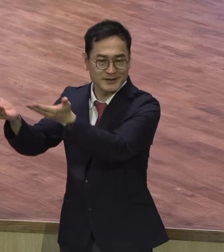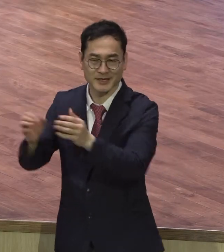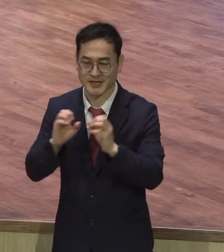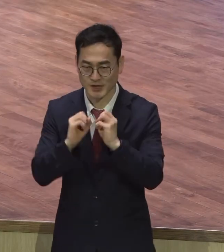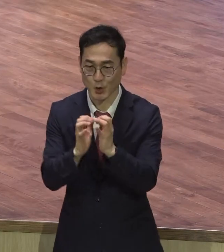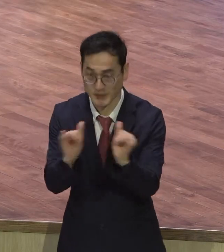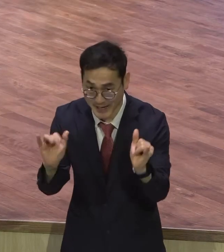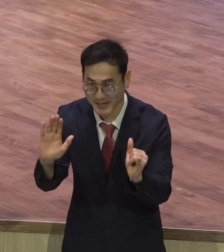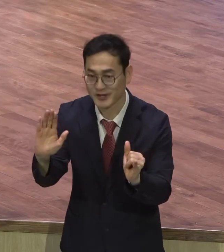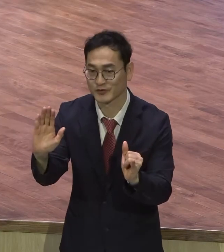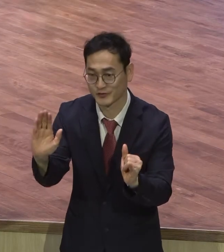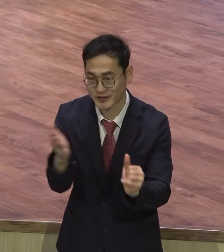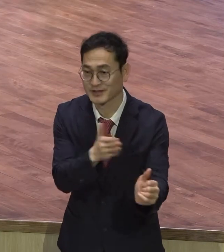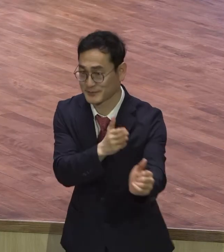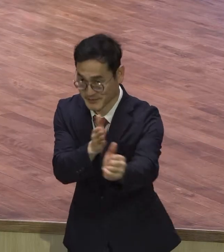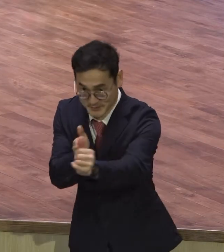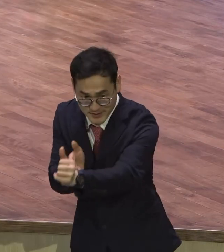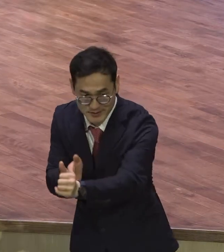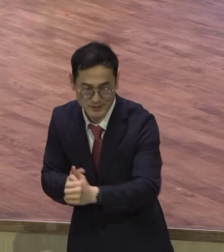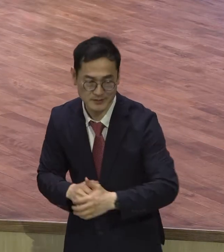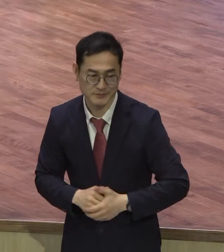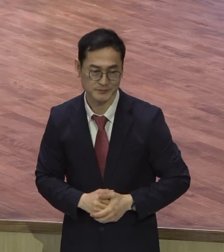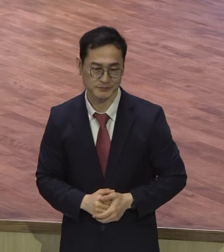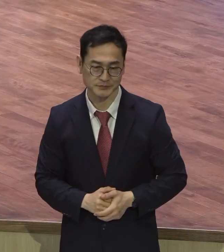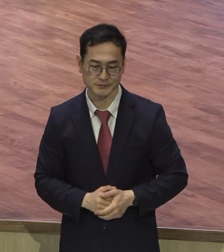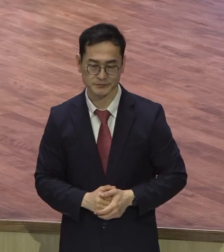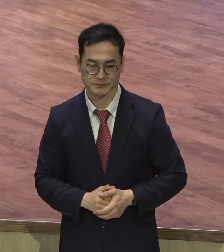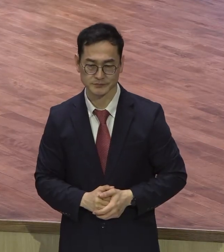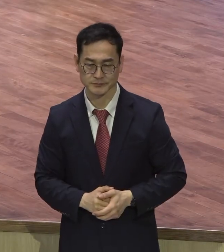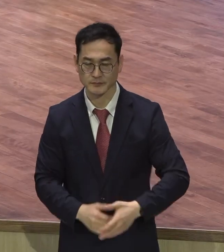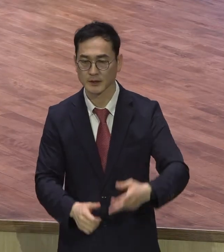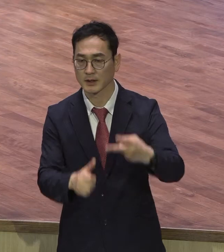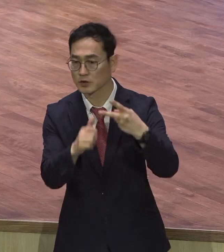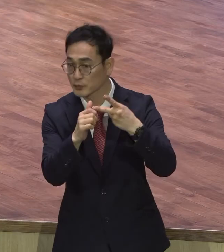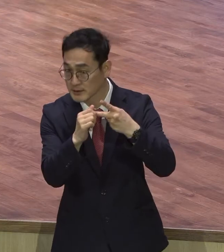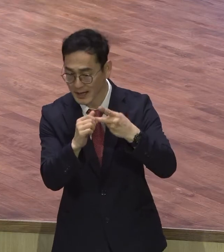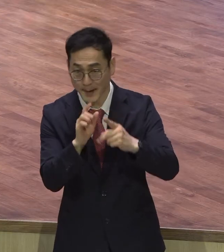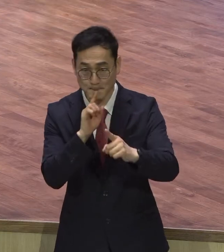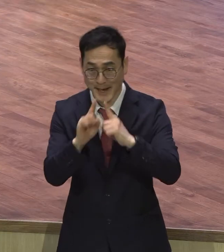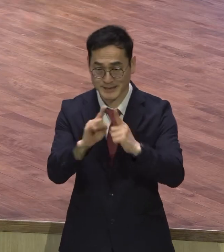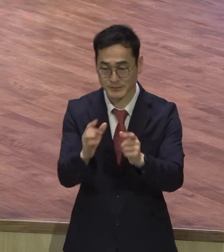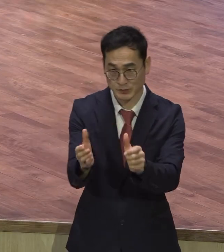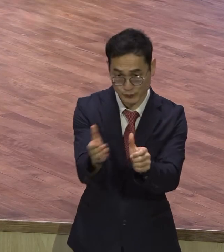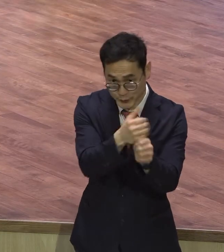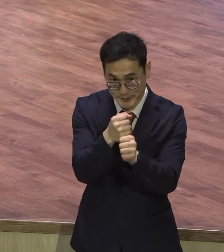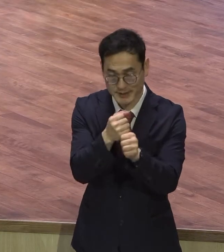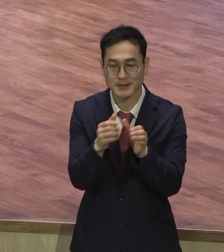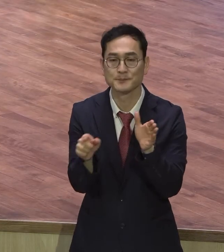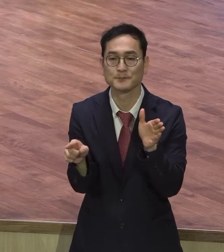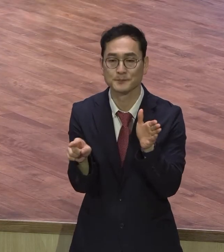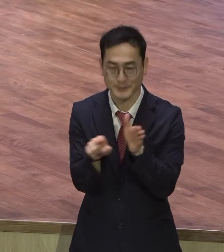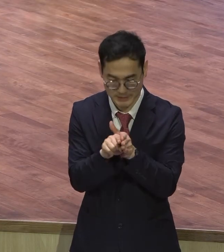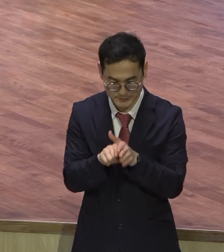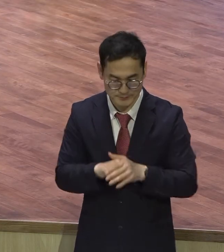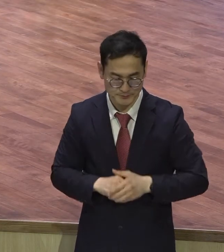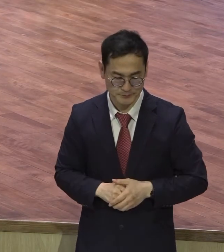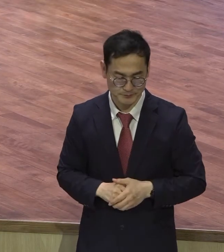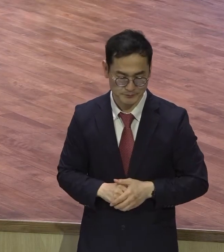되시기를 제모로 축복합니다. 둘째로 말씀을 붙잡는 믿음입니다. 7절봅니다. 이러시되